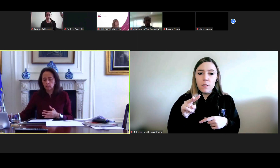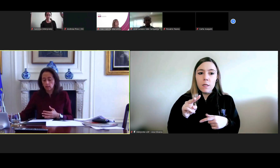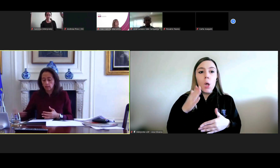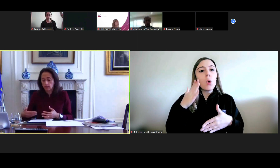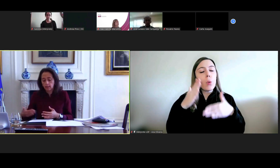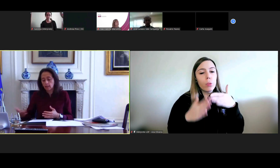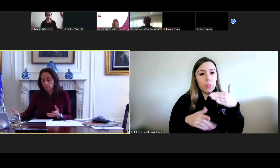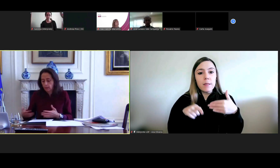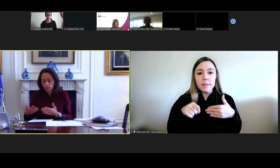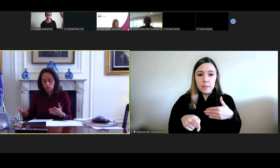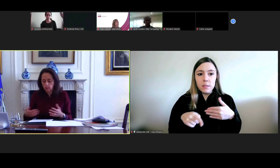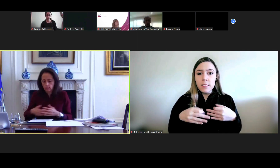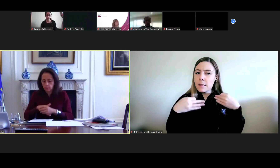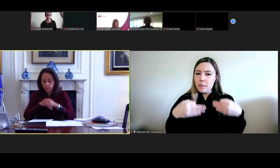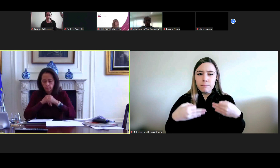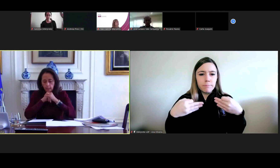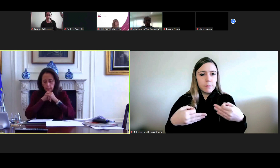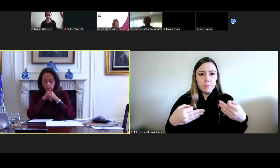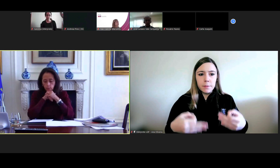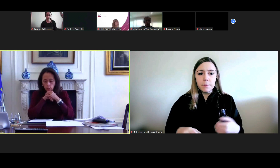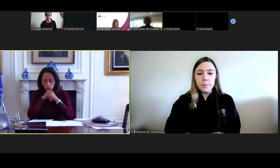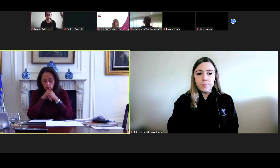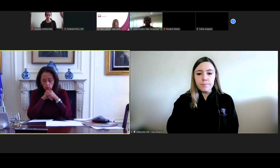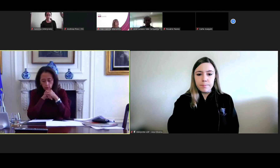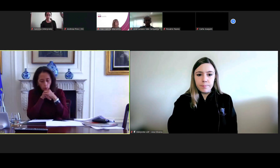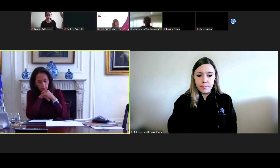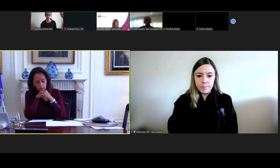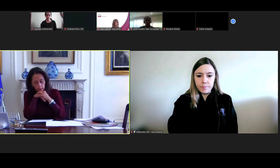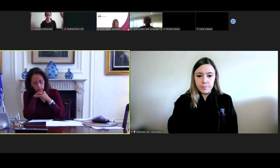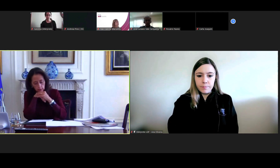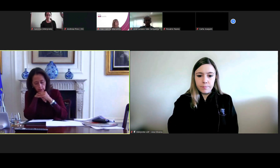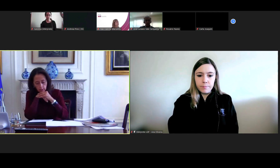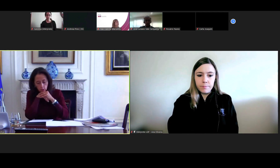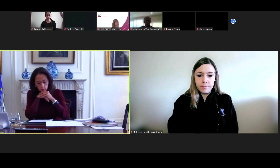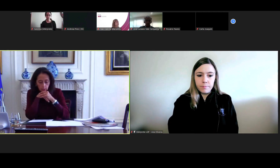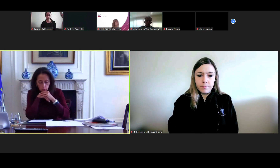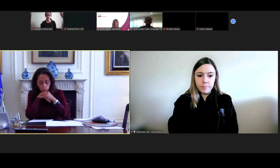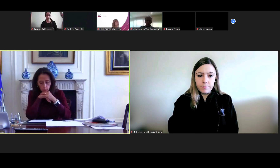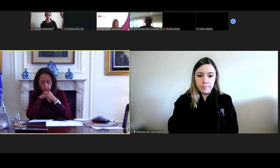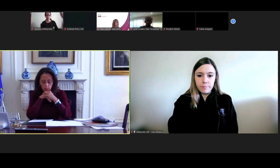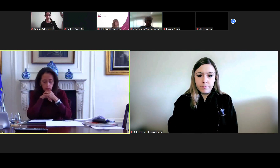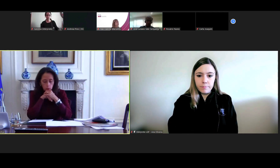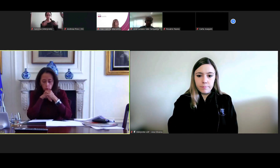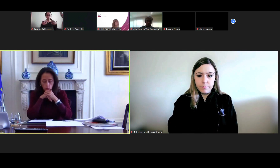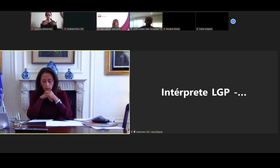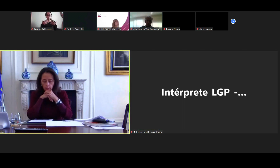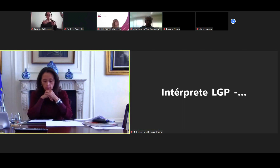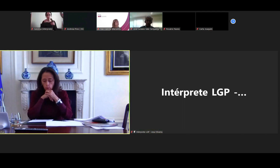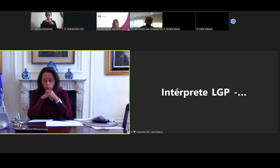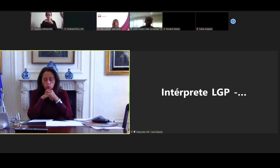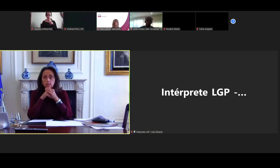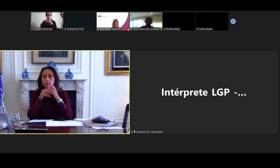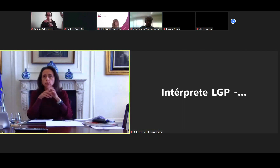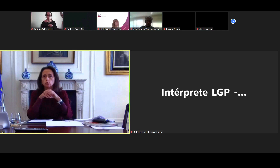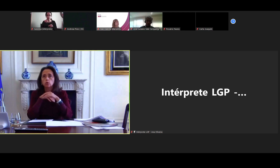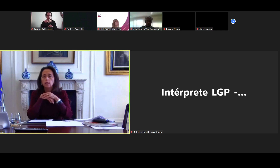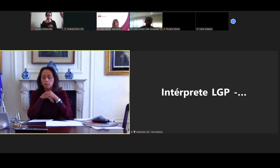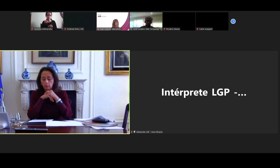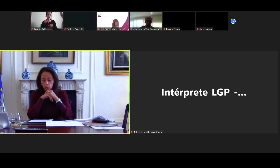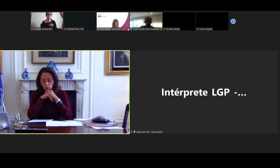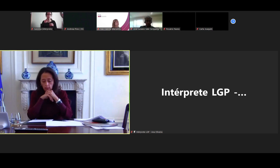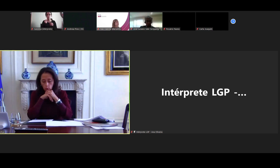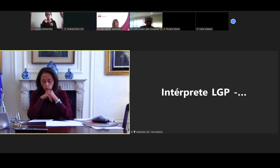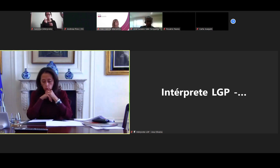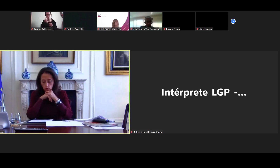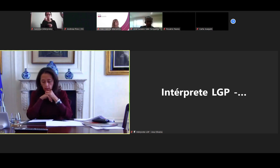acontece a cada passo diria e portanto deixava agora nesta nesta perspectiva são são poucos exemplos